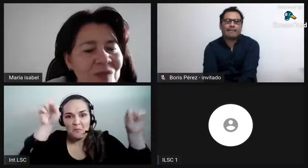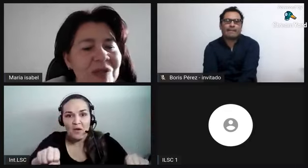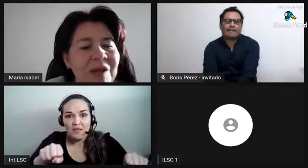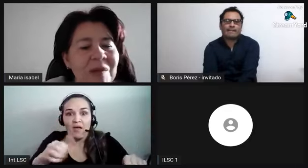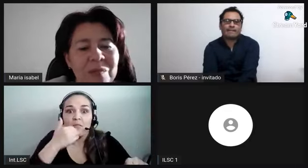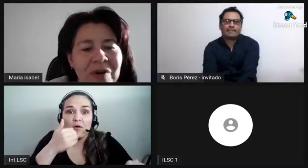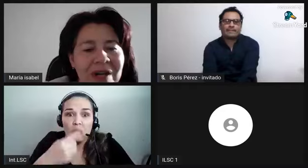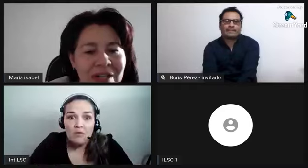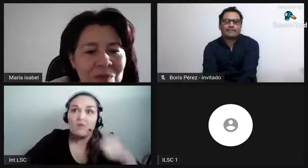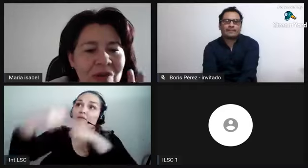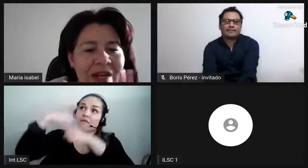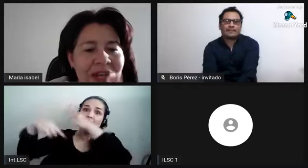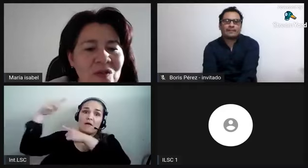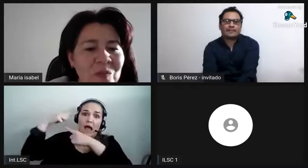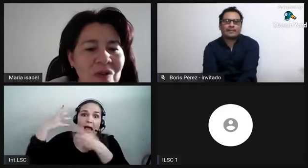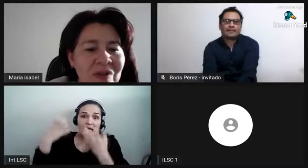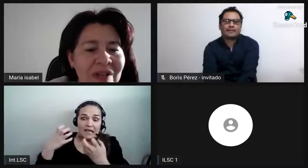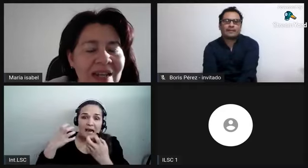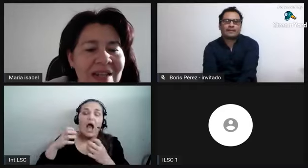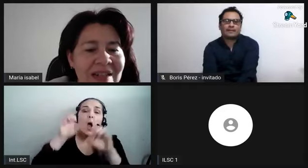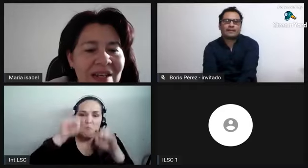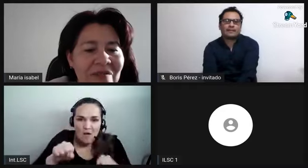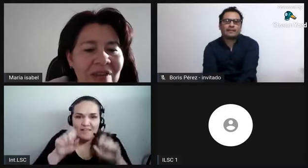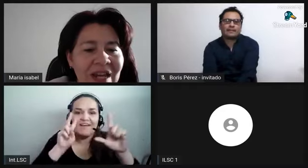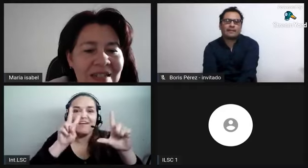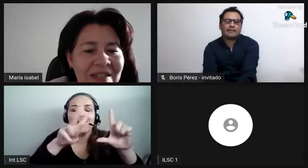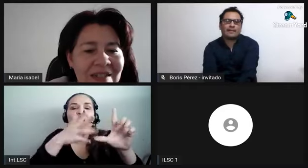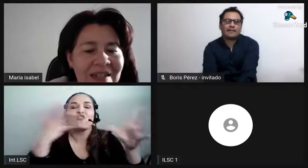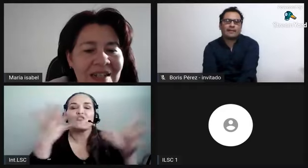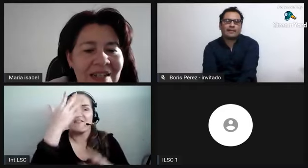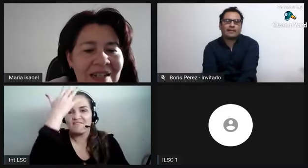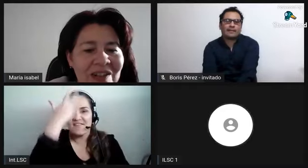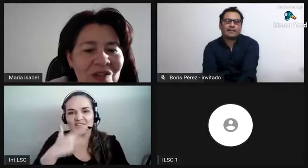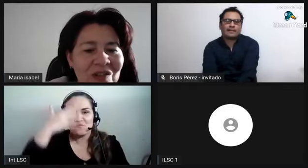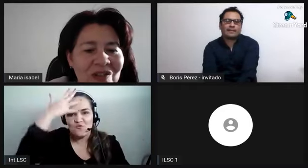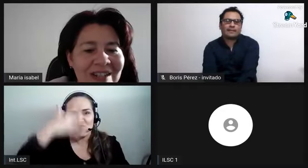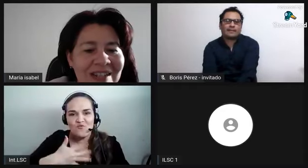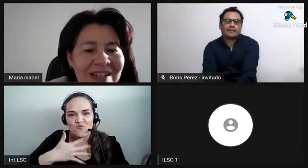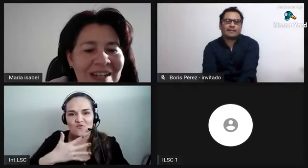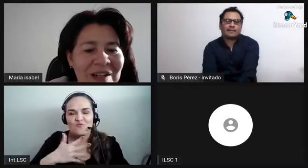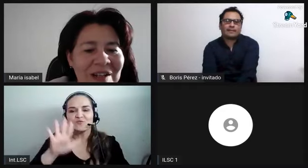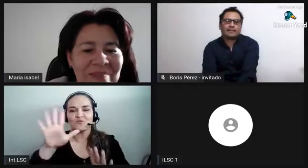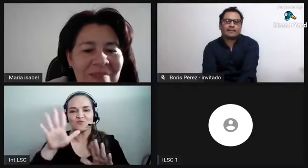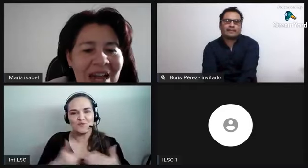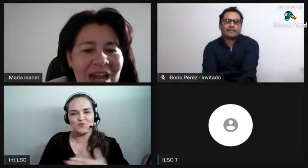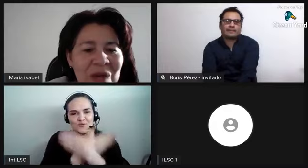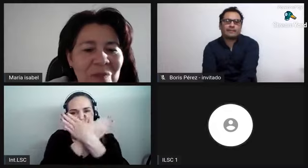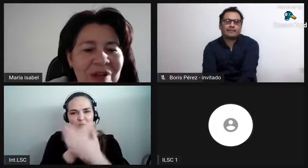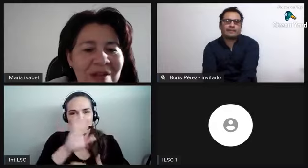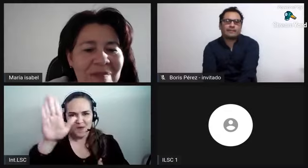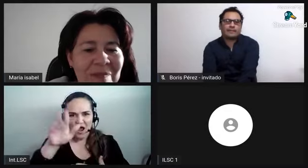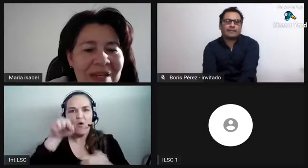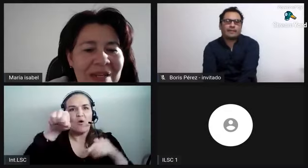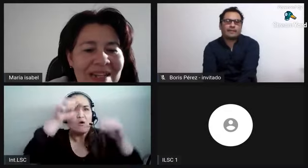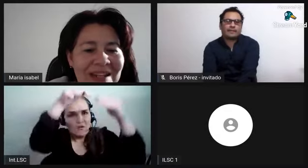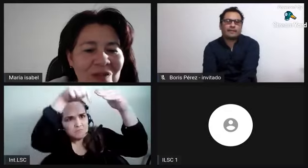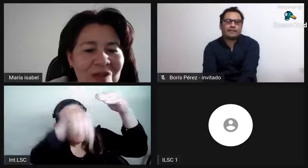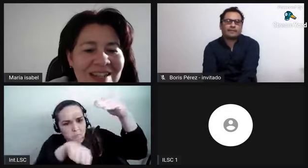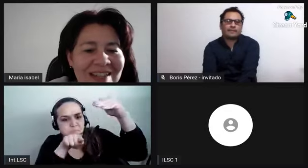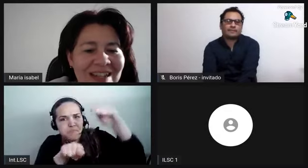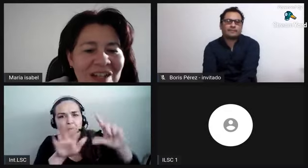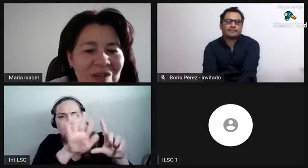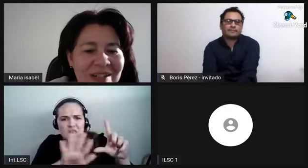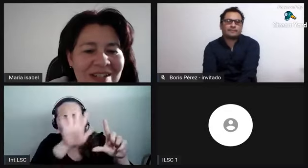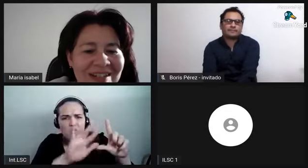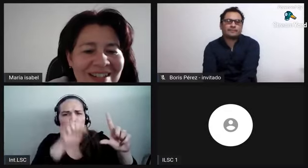anteriores, pues también pueden explorar el grupo de Facebook y entonces ahí pueden ver las